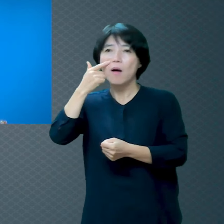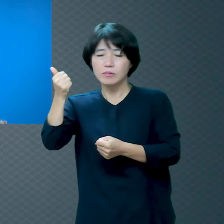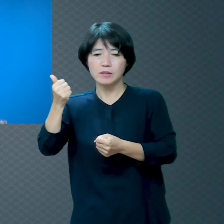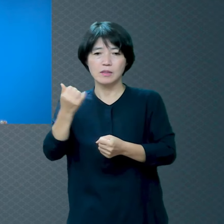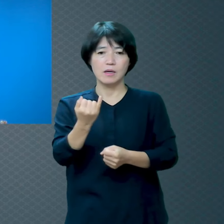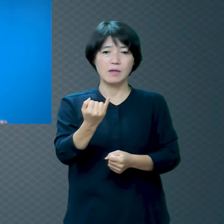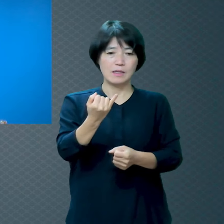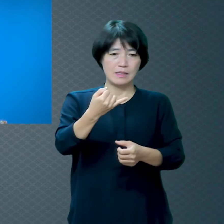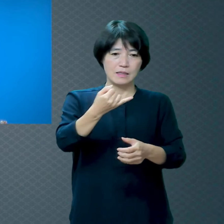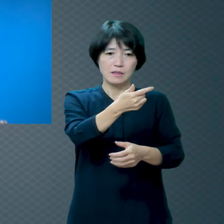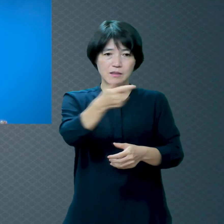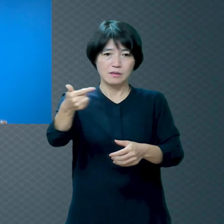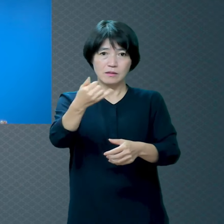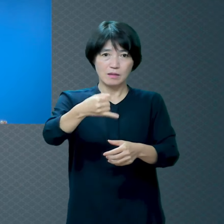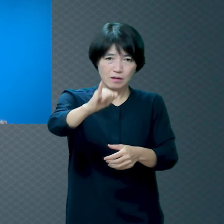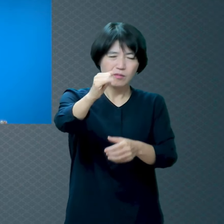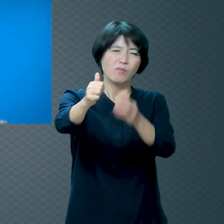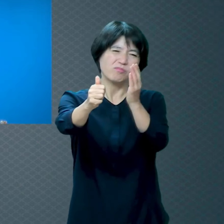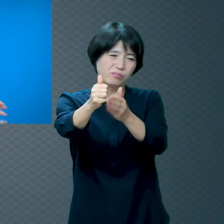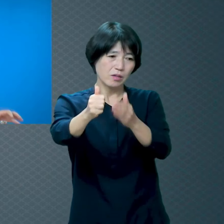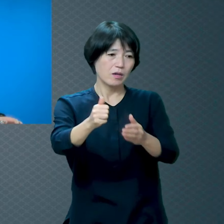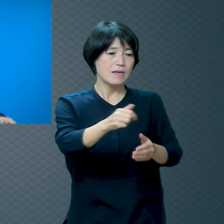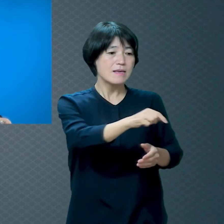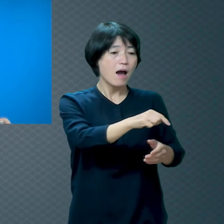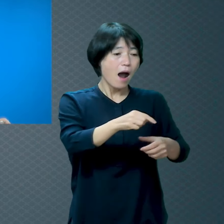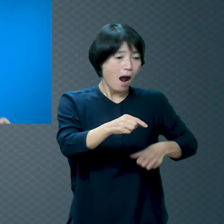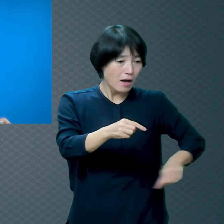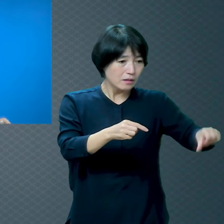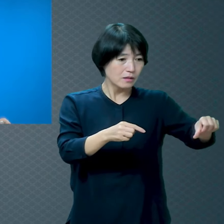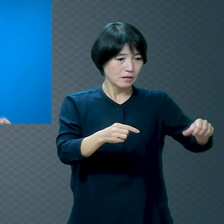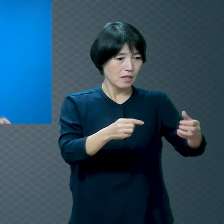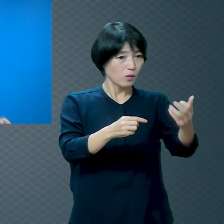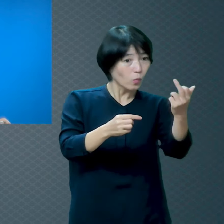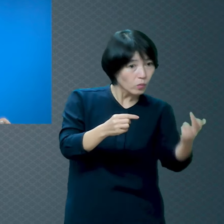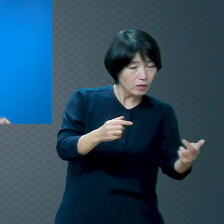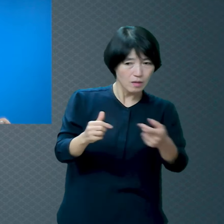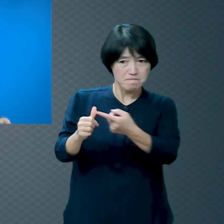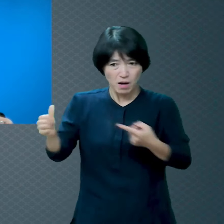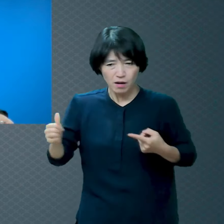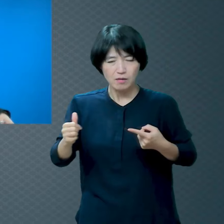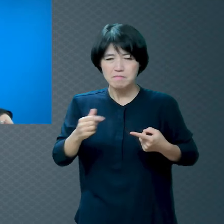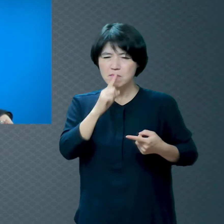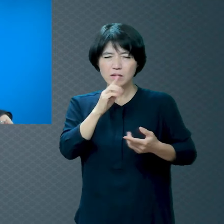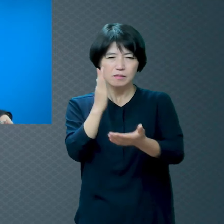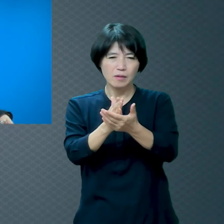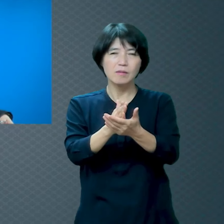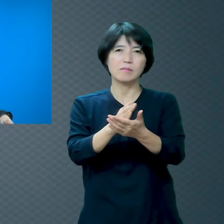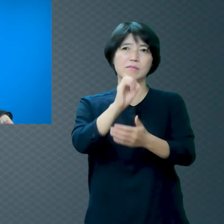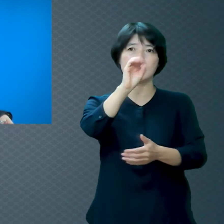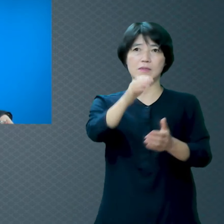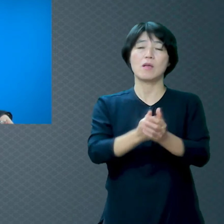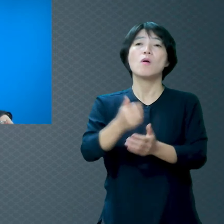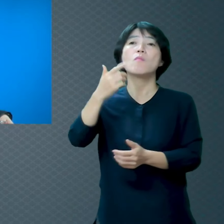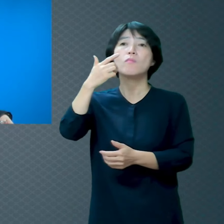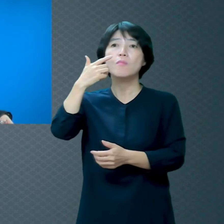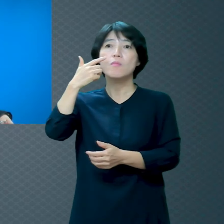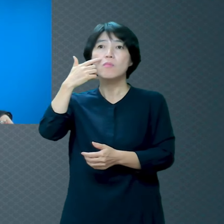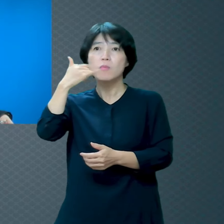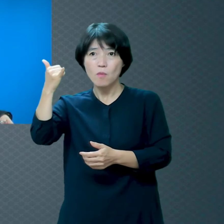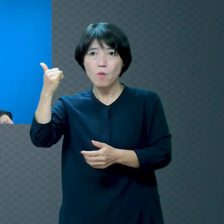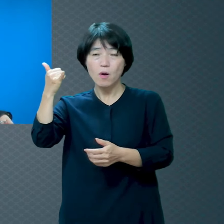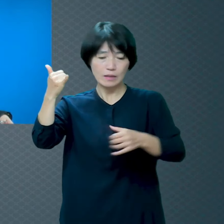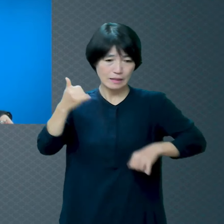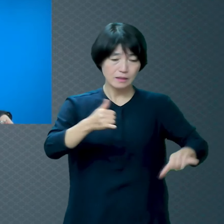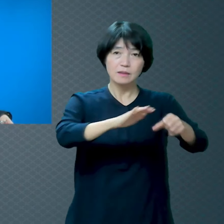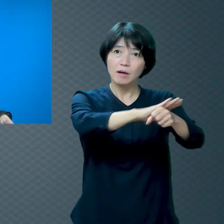원치 않는다니까요 이 세상에 아무리 자녀를 사랑하는 부모의 마음도 하나님 마음과